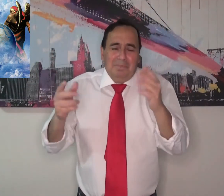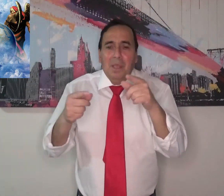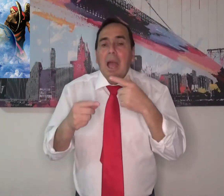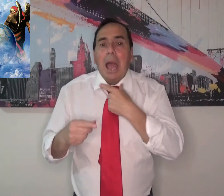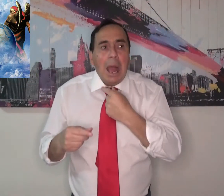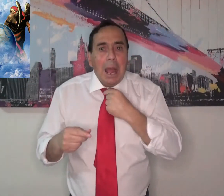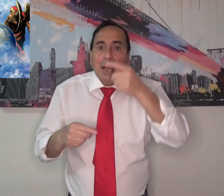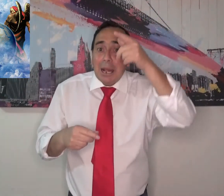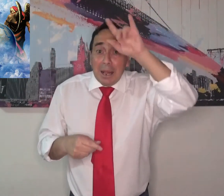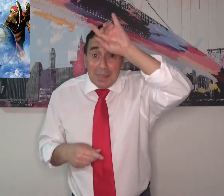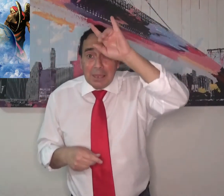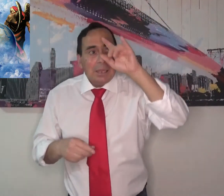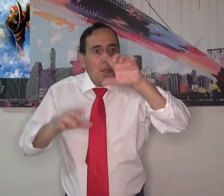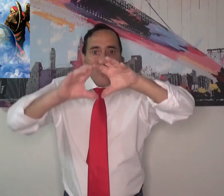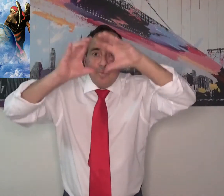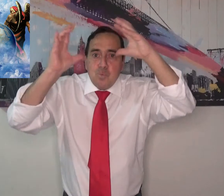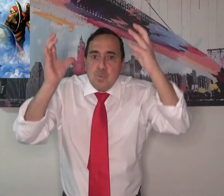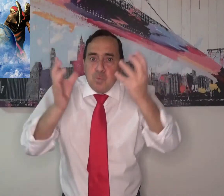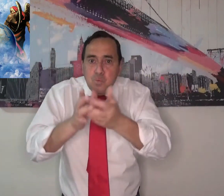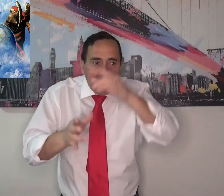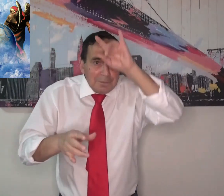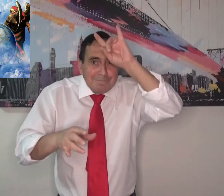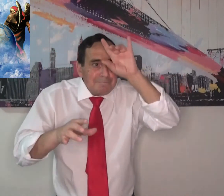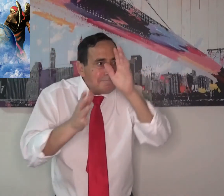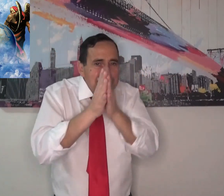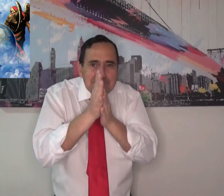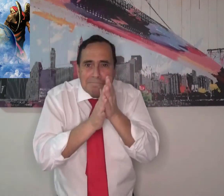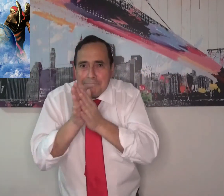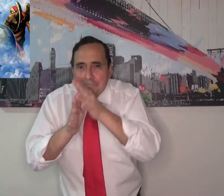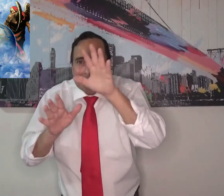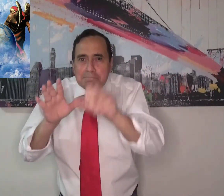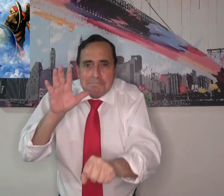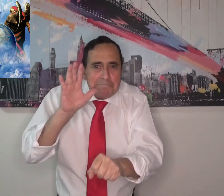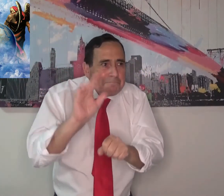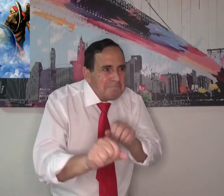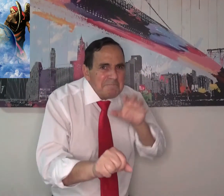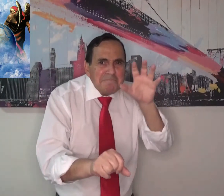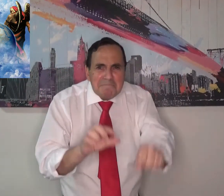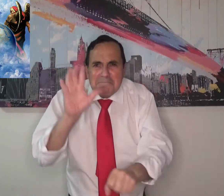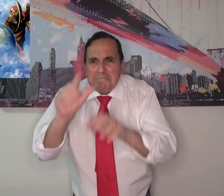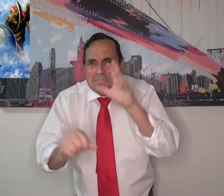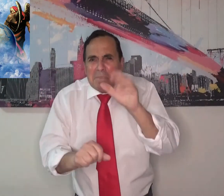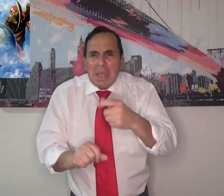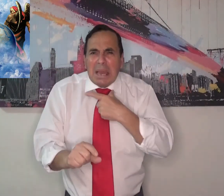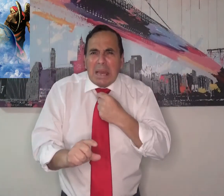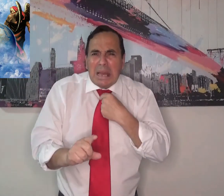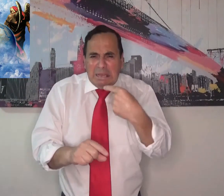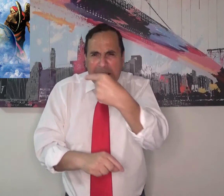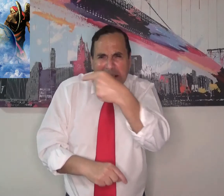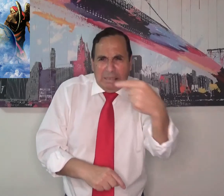poderoso que Satanás. Satanás quiere ganar, quiere dominar el mundo con su maldad, atrapar a